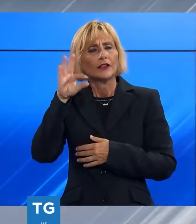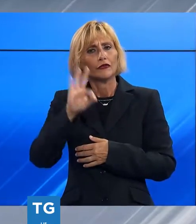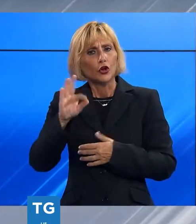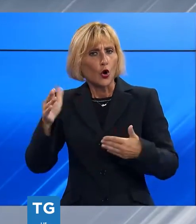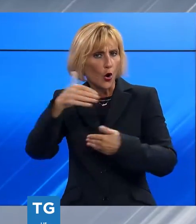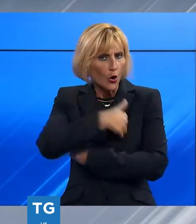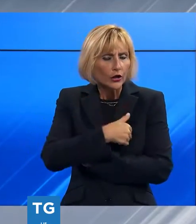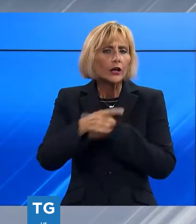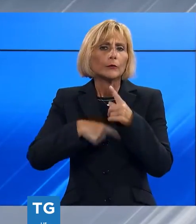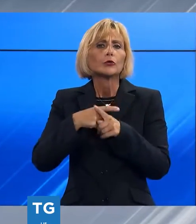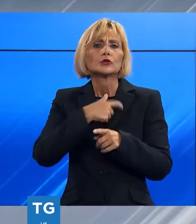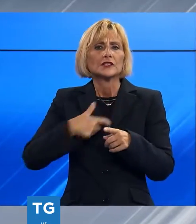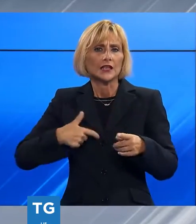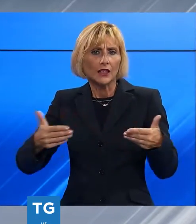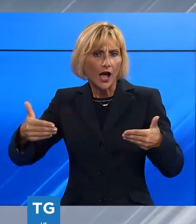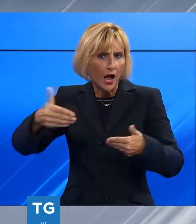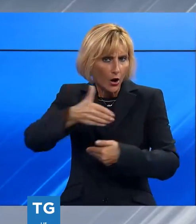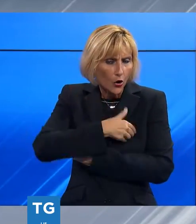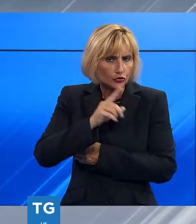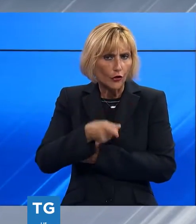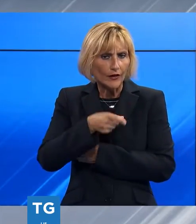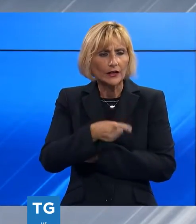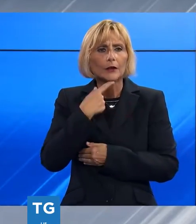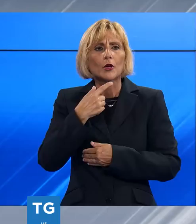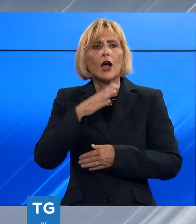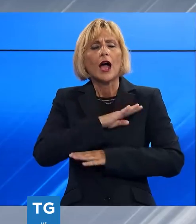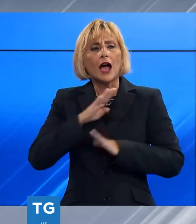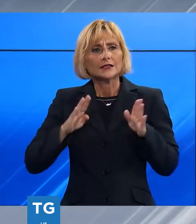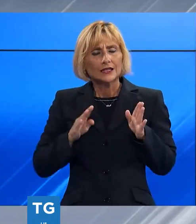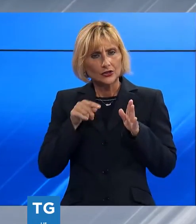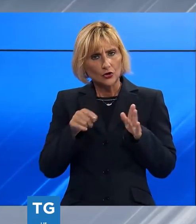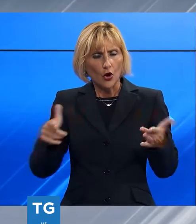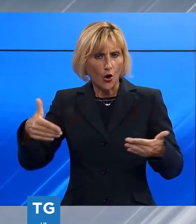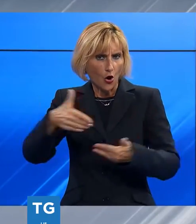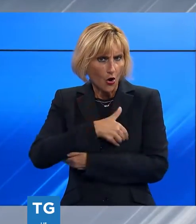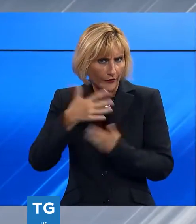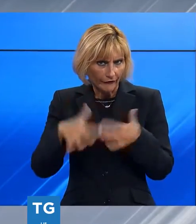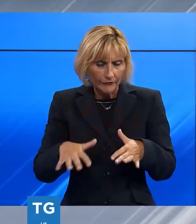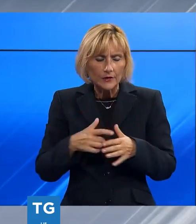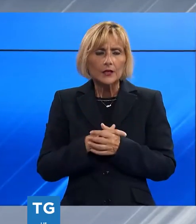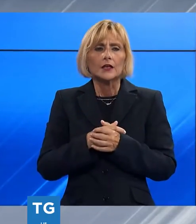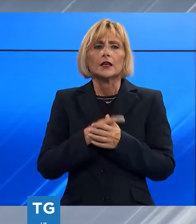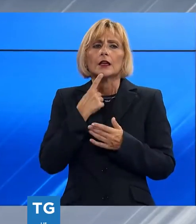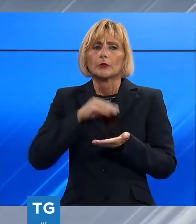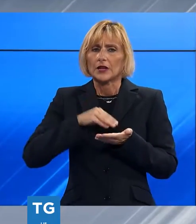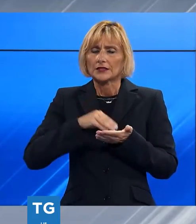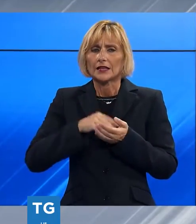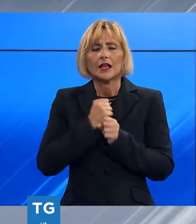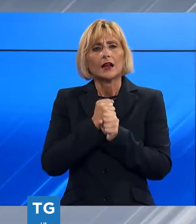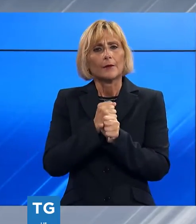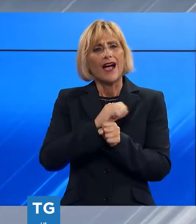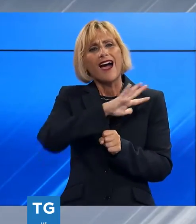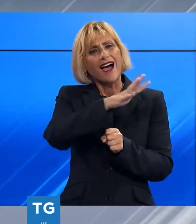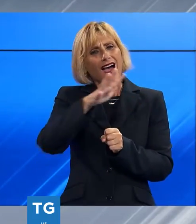sindaco Giovannetti e l'assessore alla Polizia Municipale, Tatiana Agliori. Presente alla cerimonia anche rappresentanti degli altri